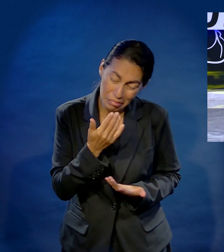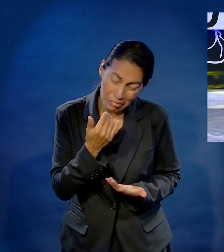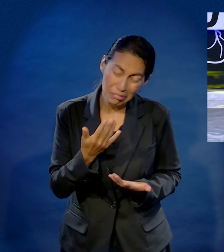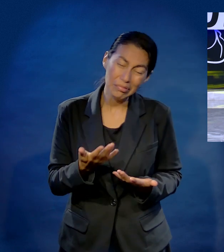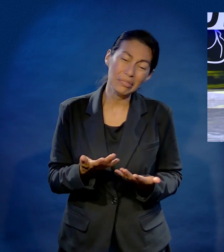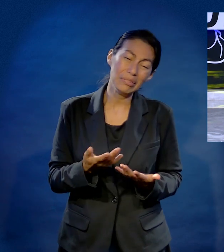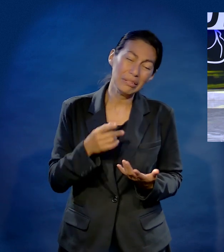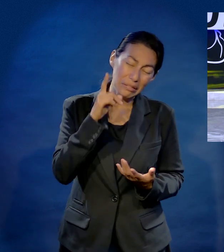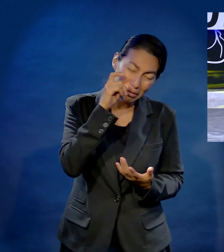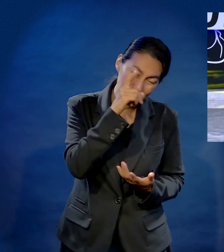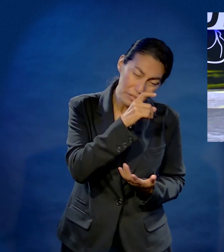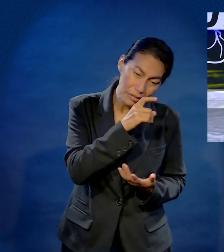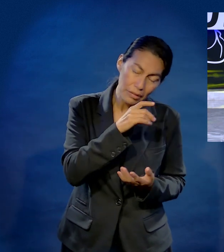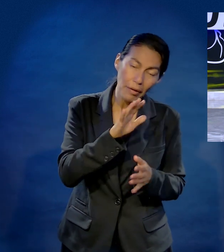El valor que tú tienes